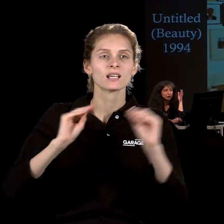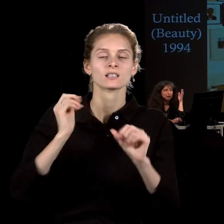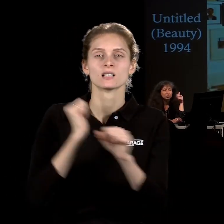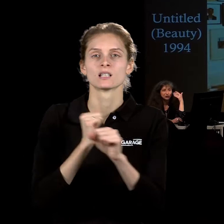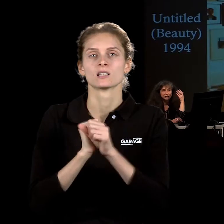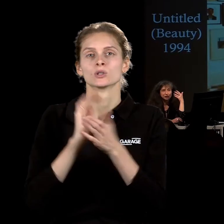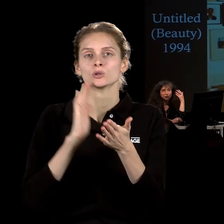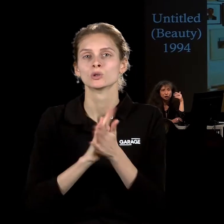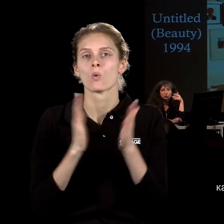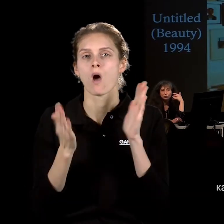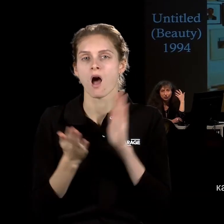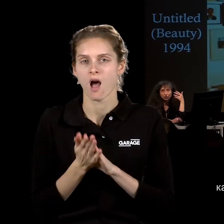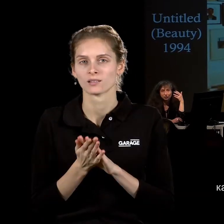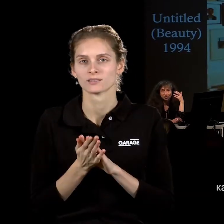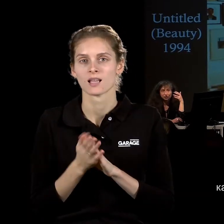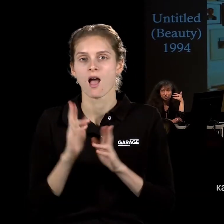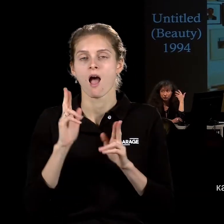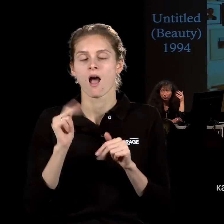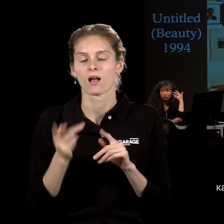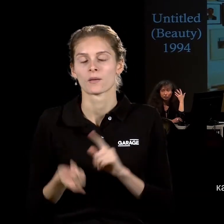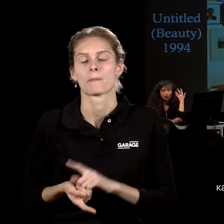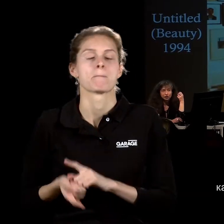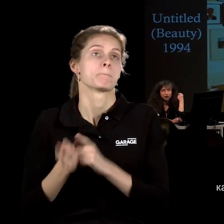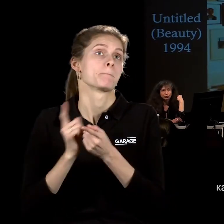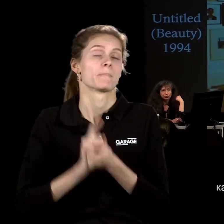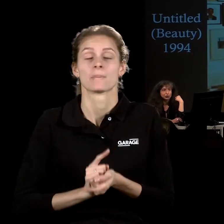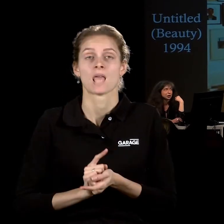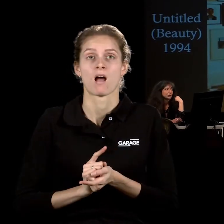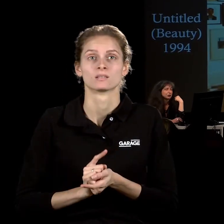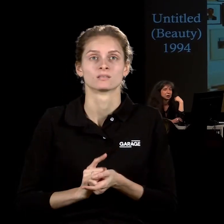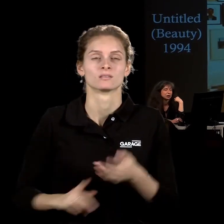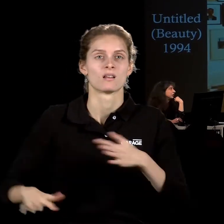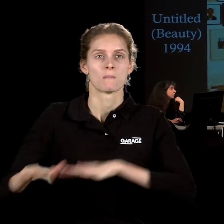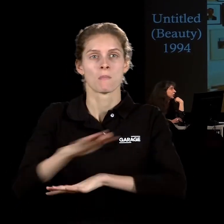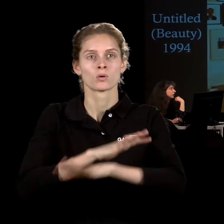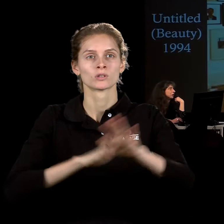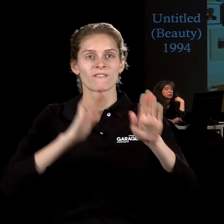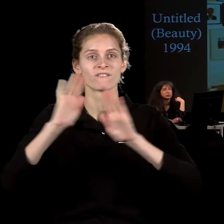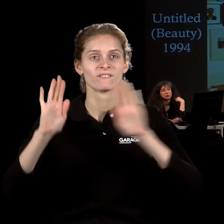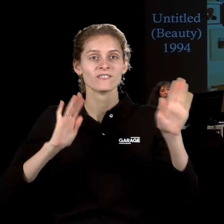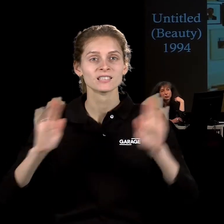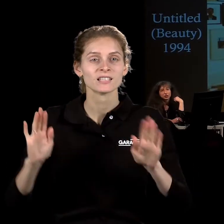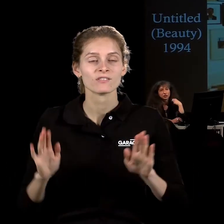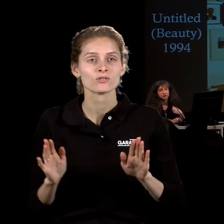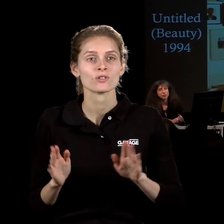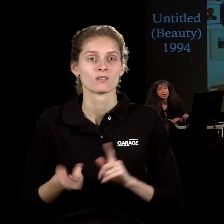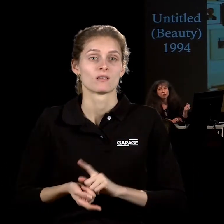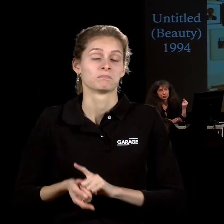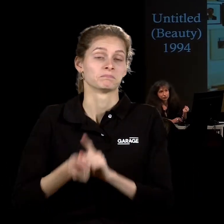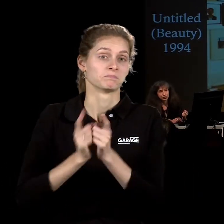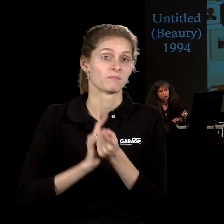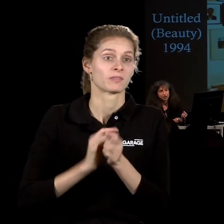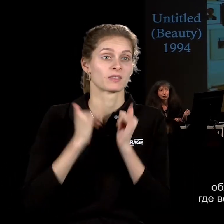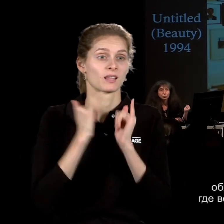какое-то воссоздание того, как переворачивается выставочное пространство, превращаясь в пространство общественное, в пространство